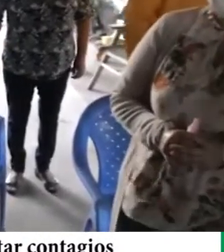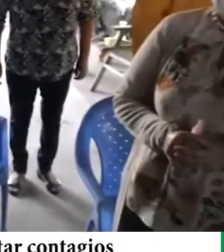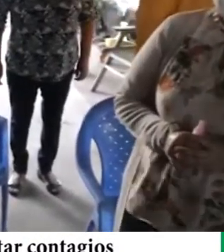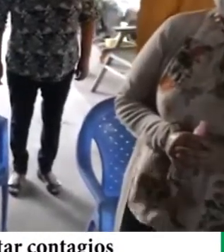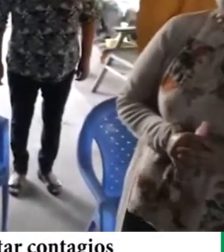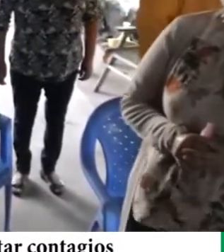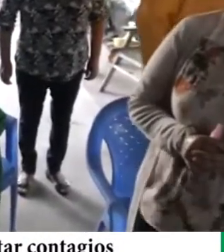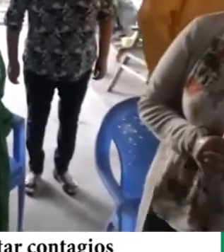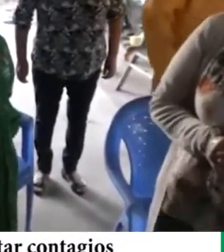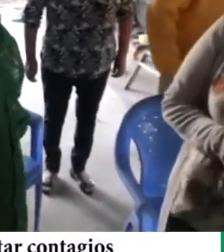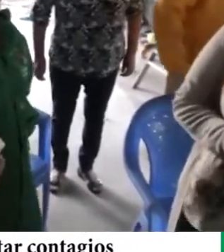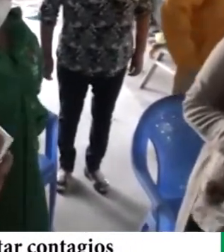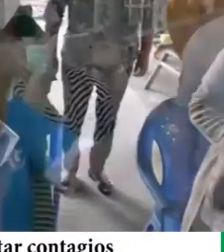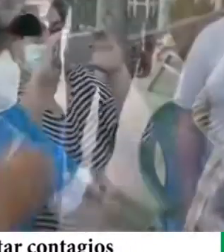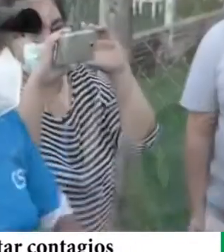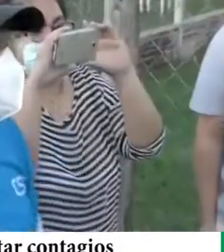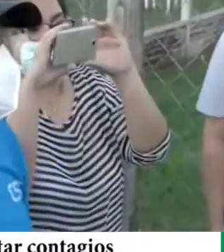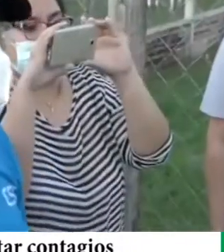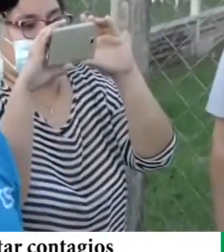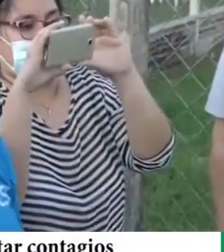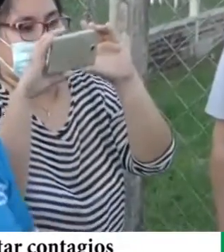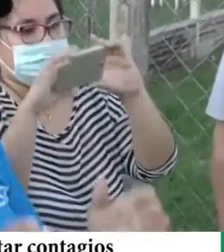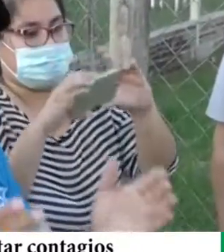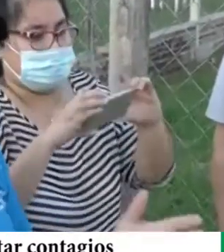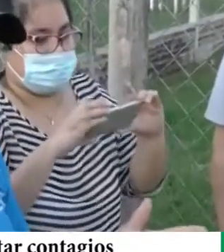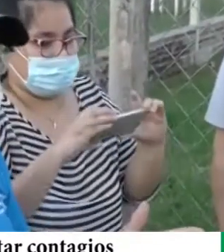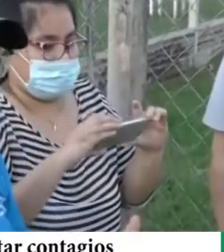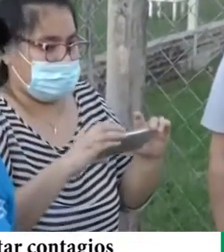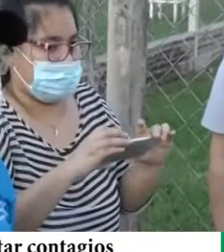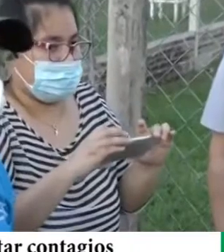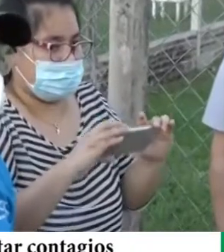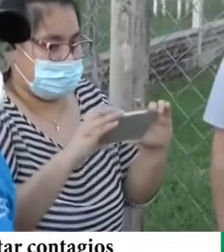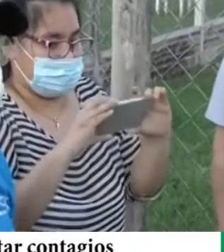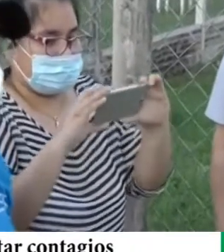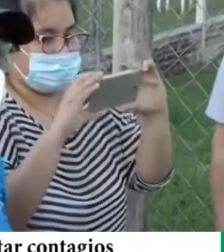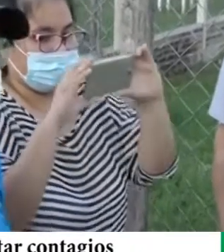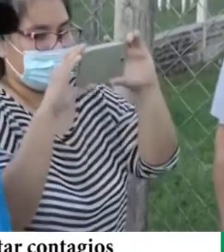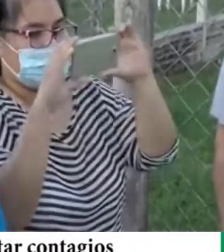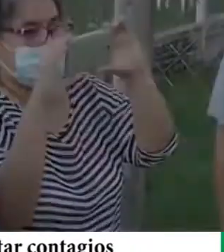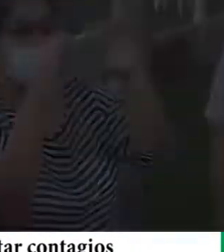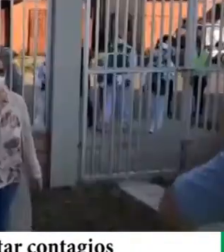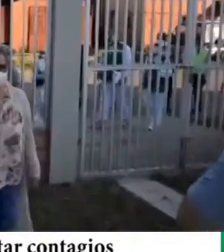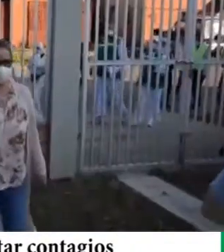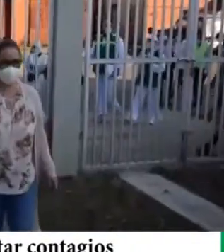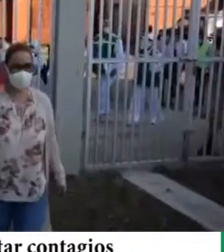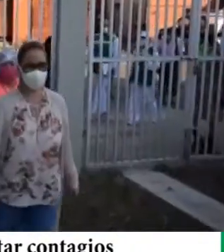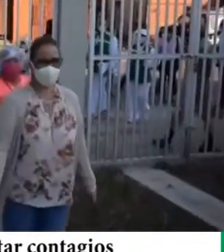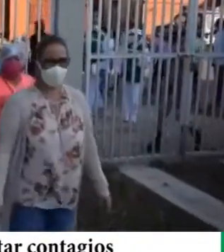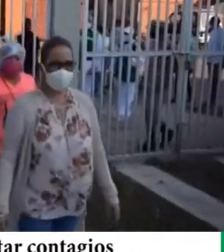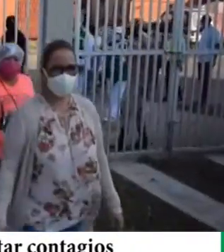y todo esto del barrio estamos yendo allá, su presencia es mucho. Gracias arquitecta.